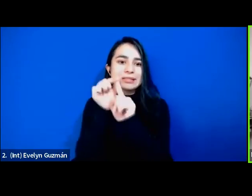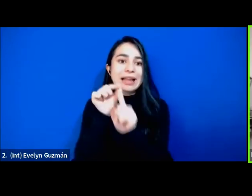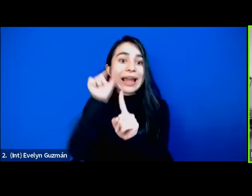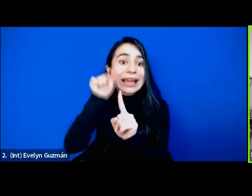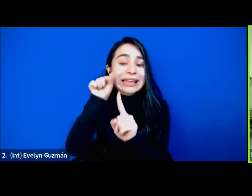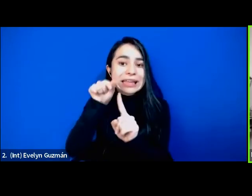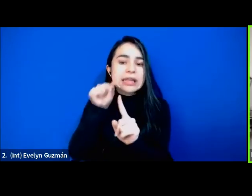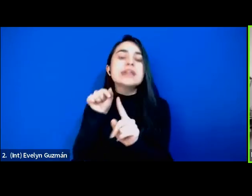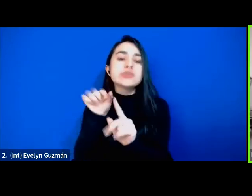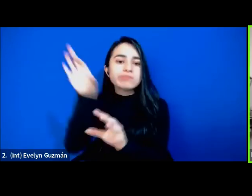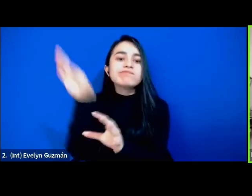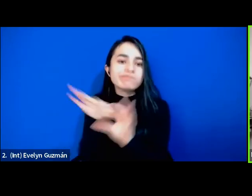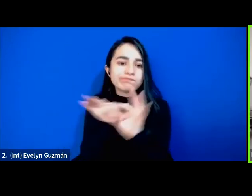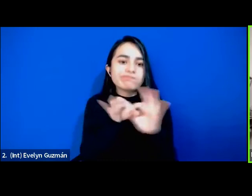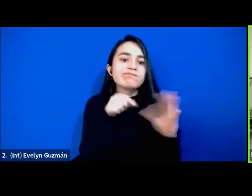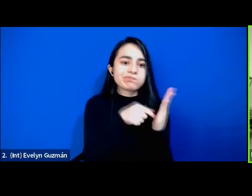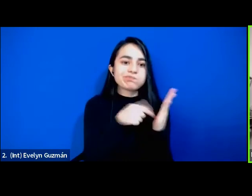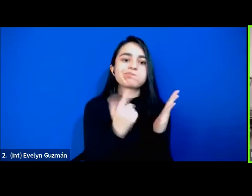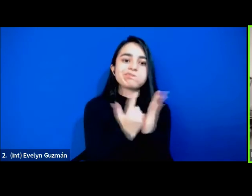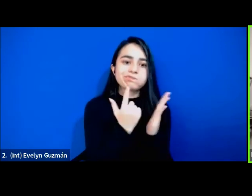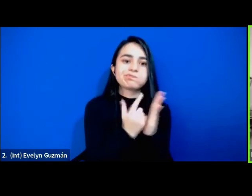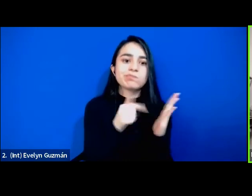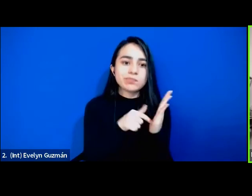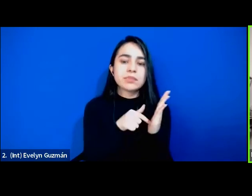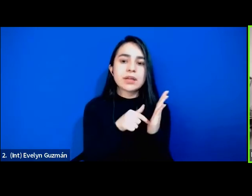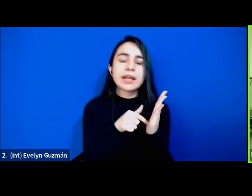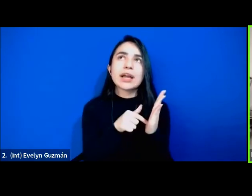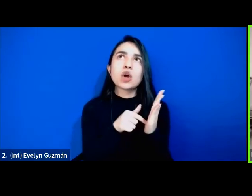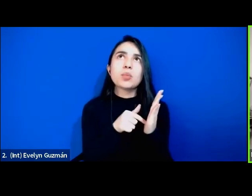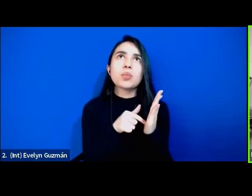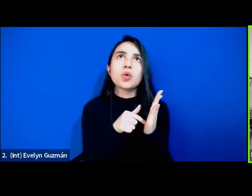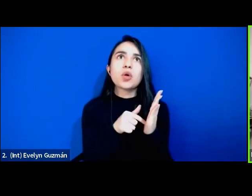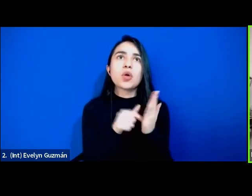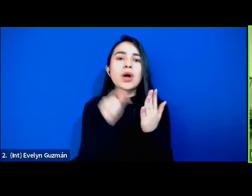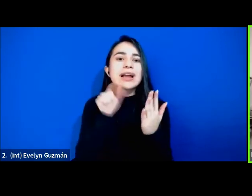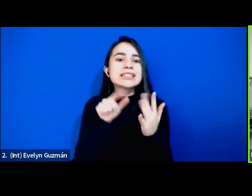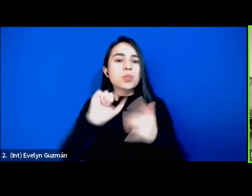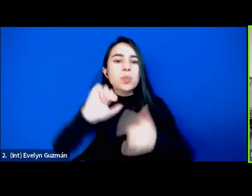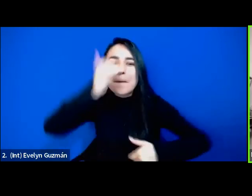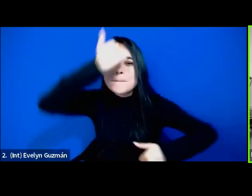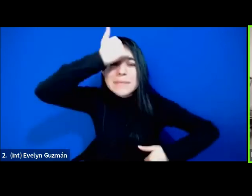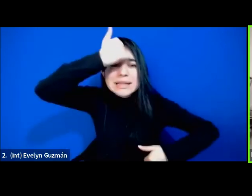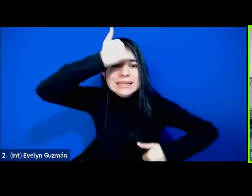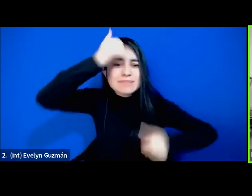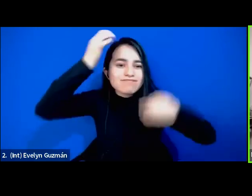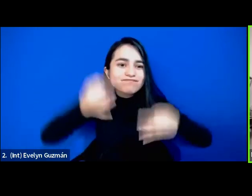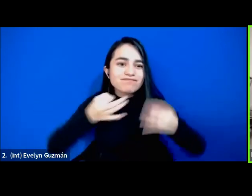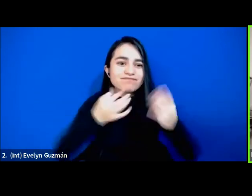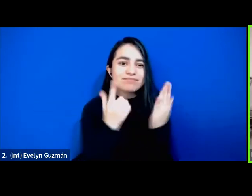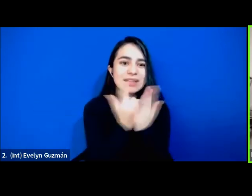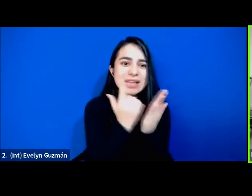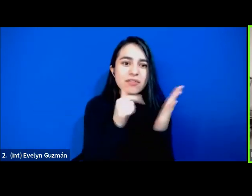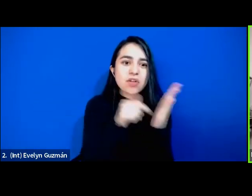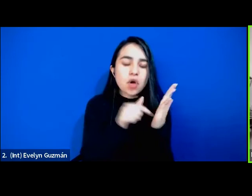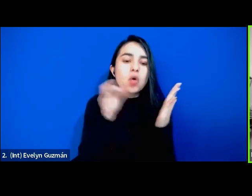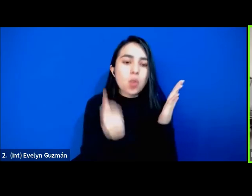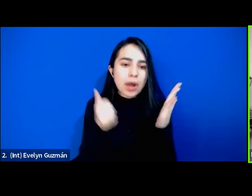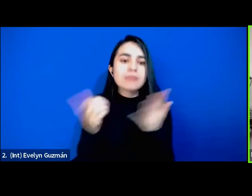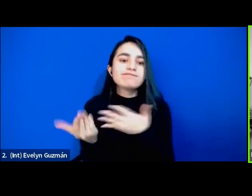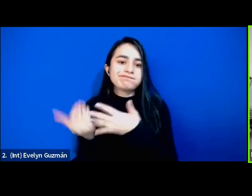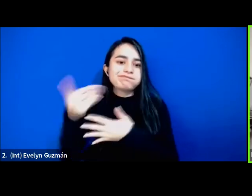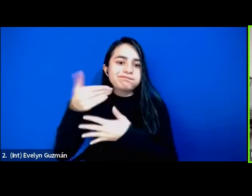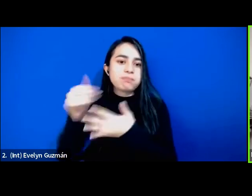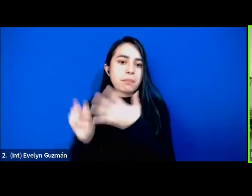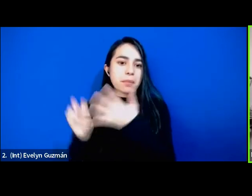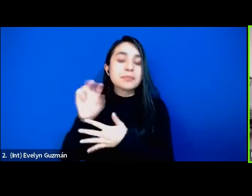sensacional, este, bueno, no lo cruza, es como la columna vertebral, ¿no? Más bien de este libro. Me